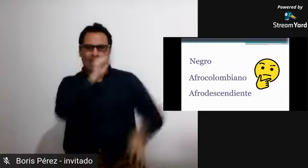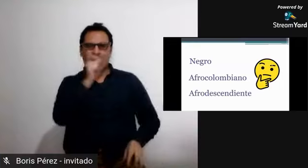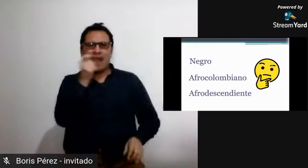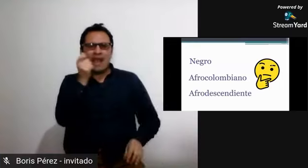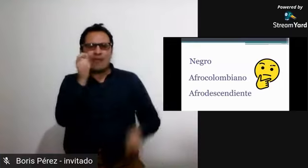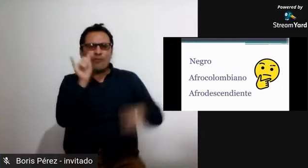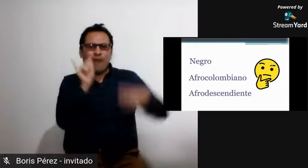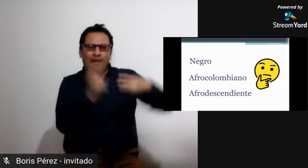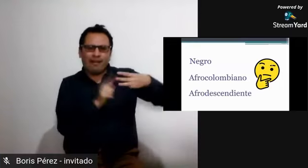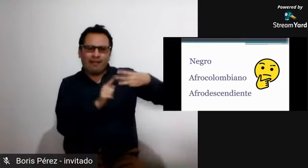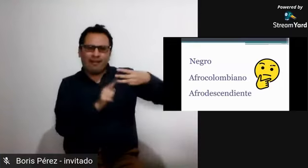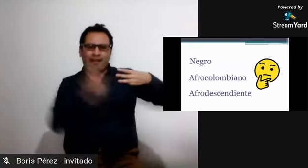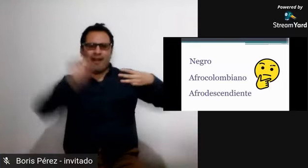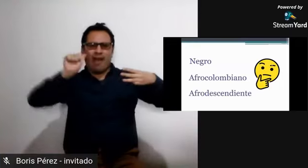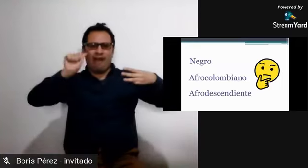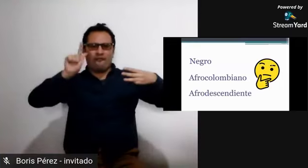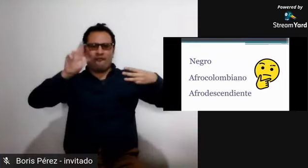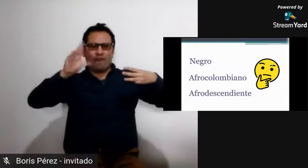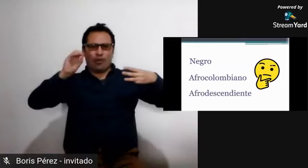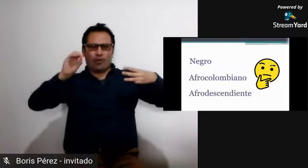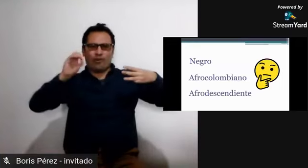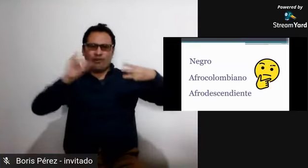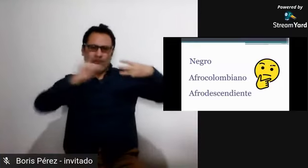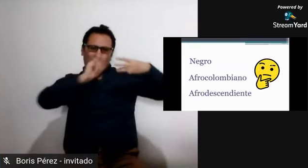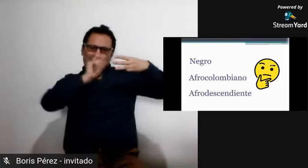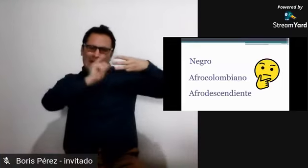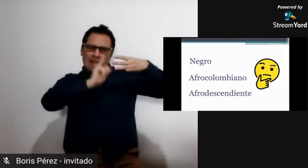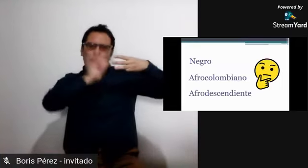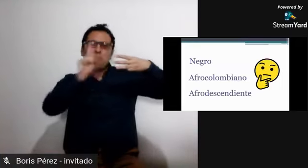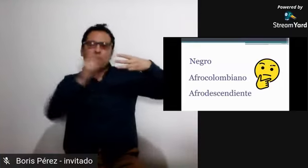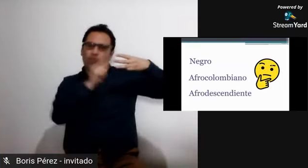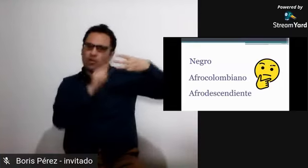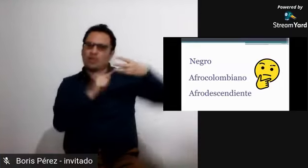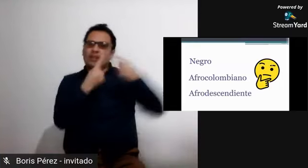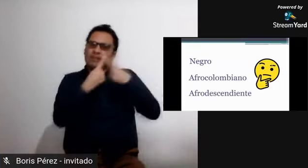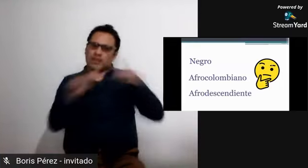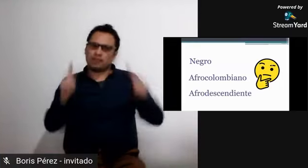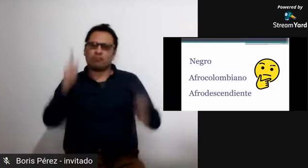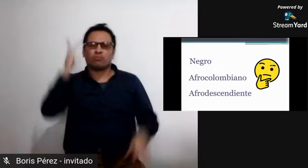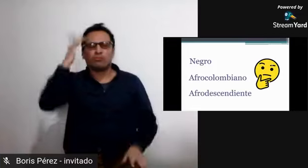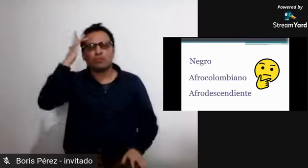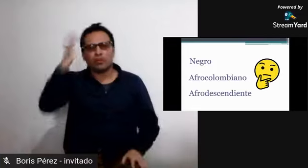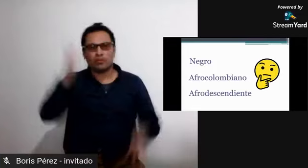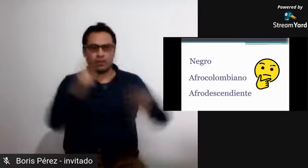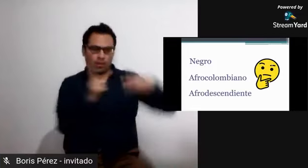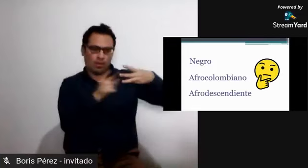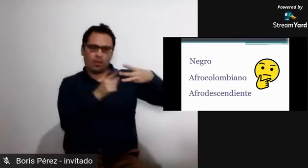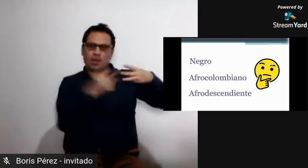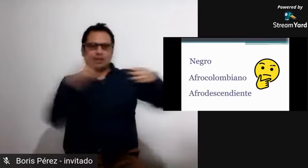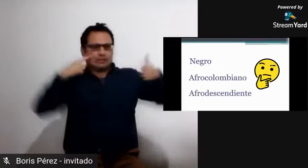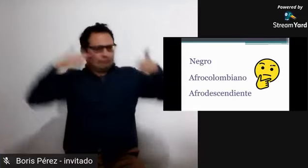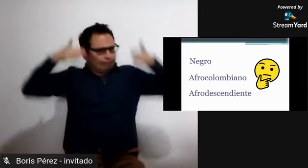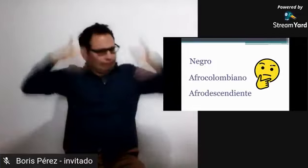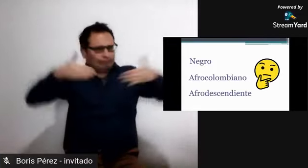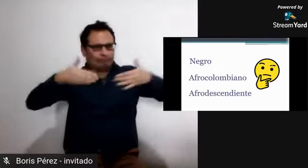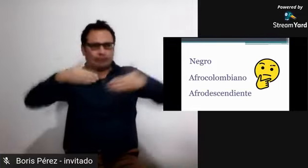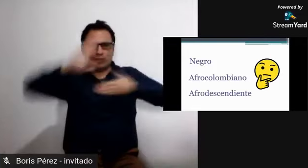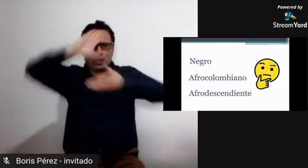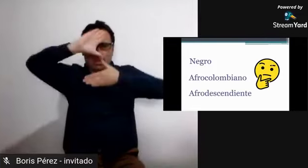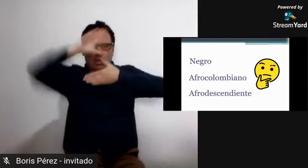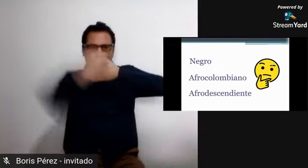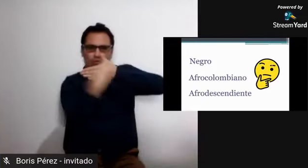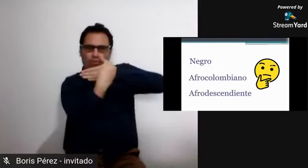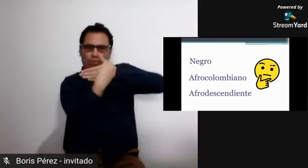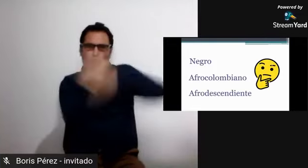utilizar el término negro o el otro término que estábamos explicando que es afrocolombiano el otro término del que